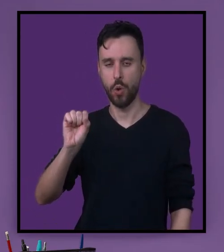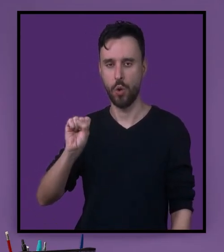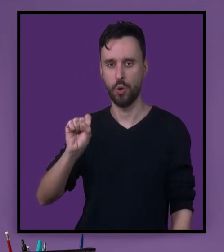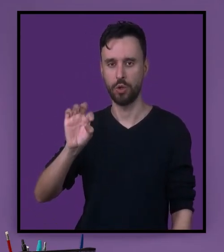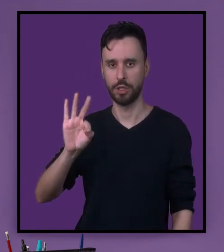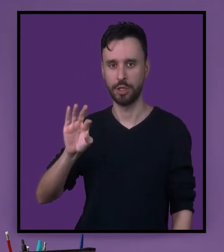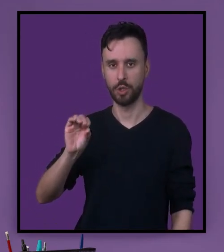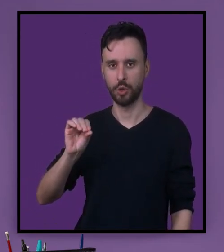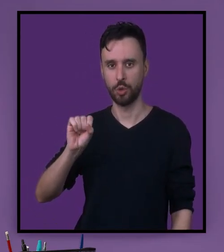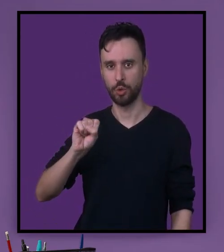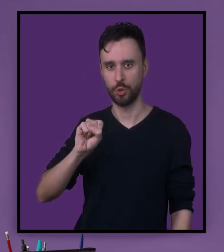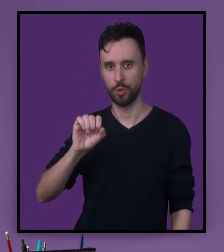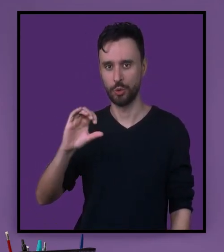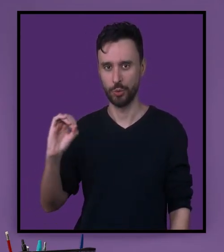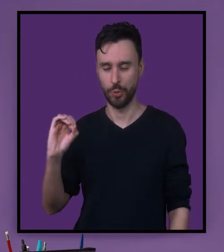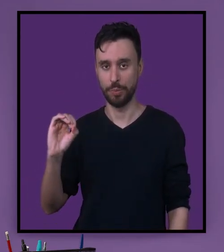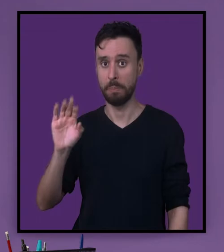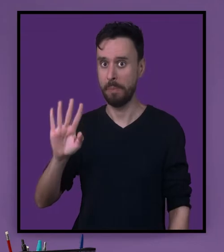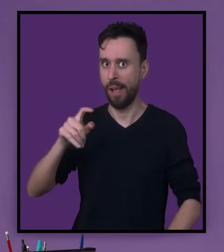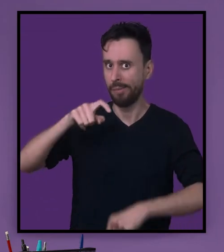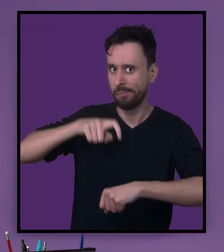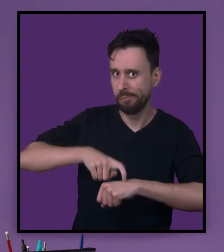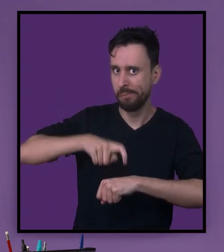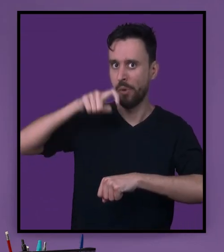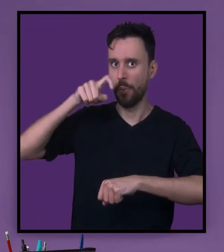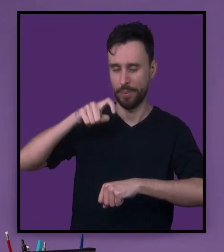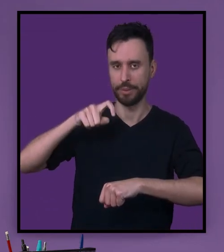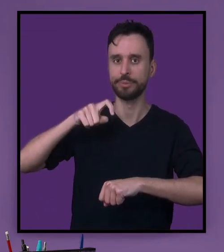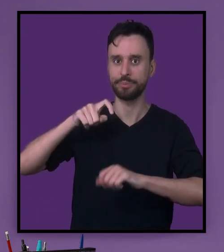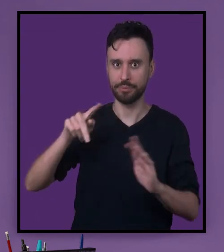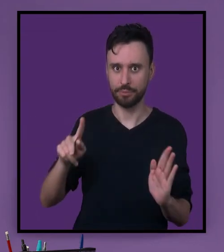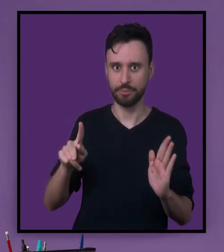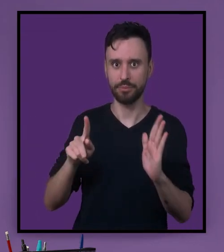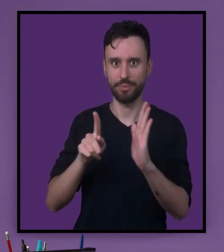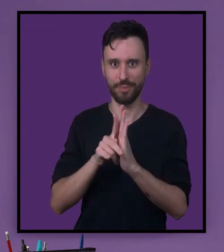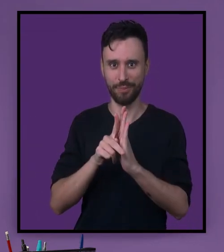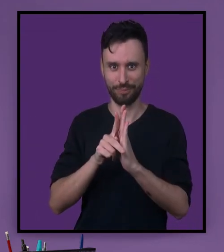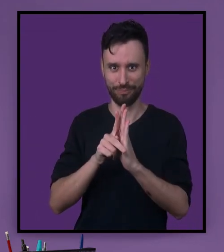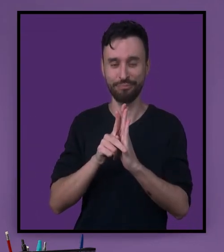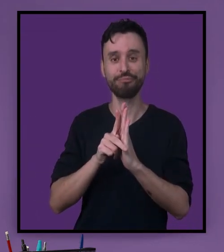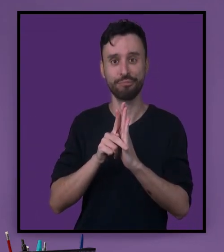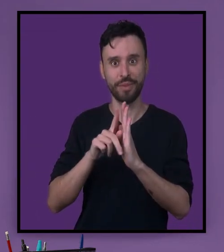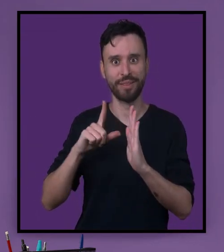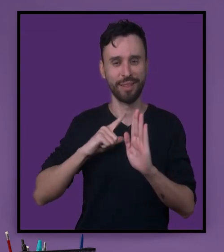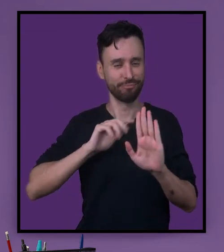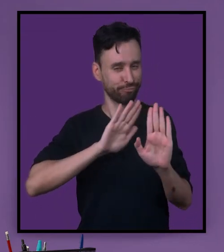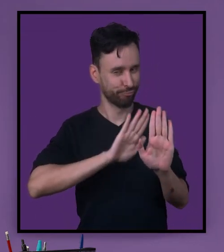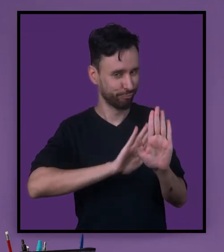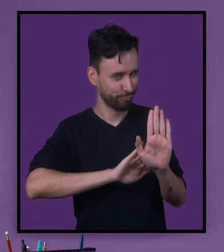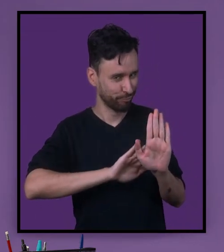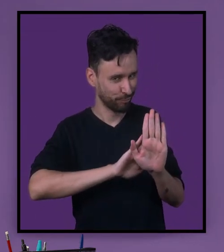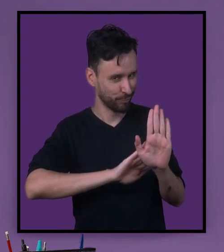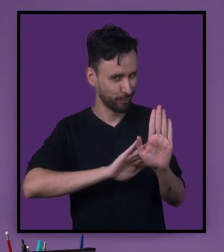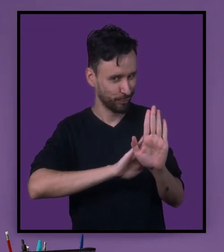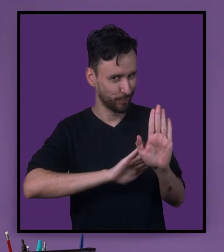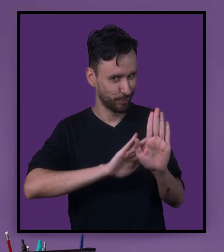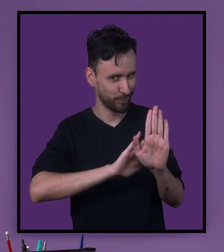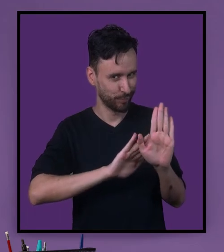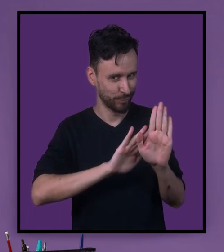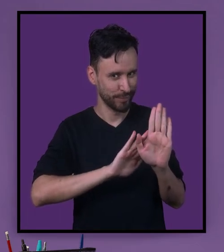Com esse sinal, ao utilizar a expressão do próprio sinal, pode-se fazer uma suavização